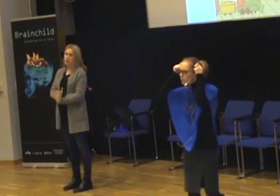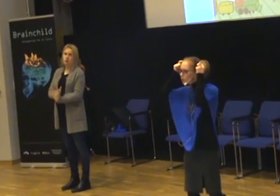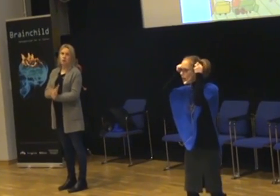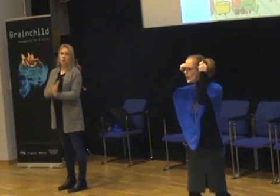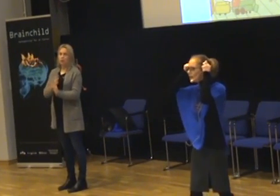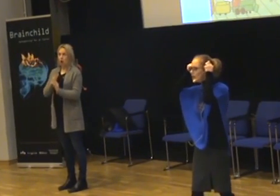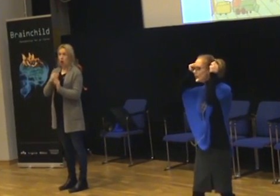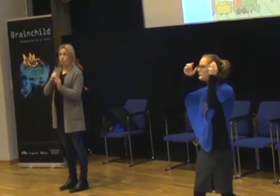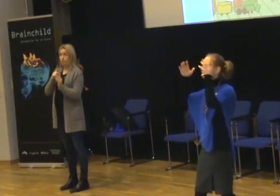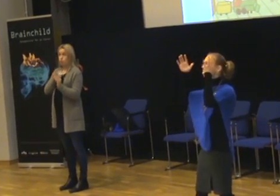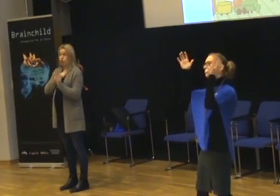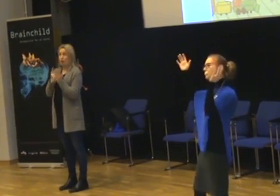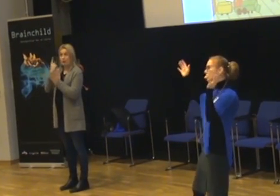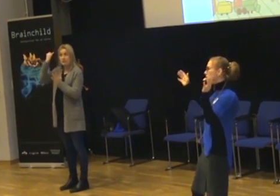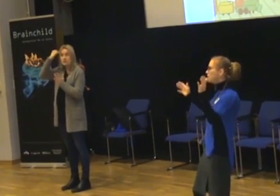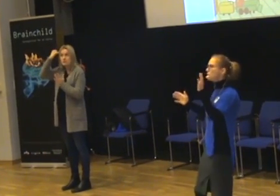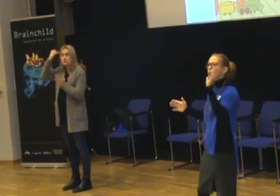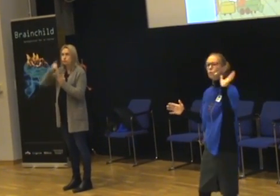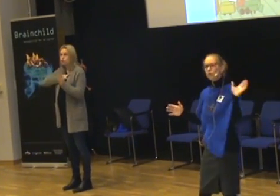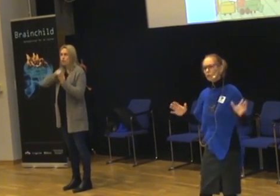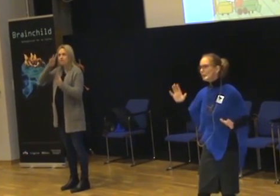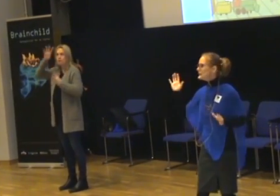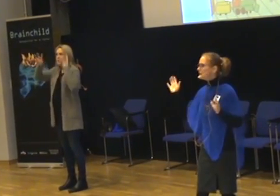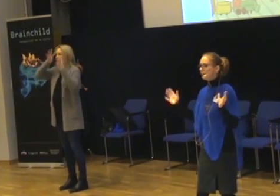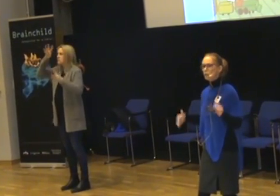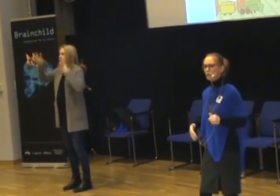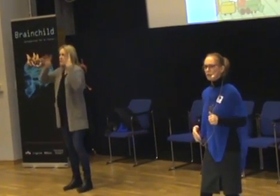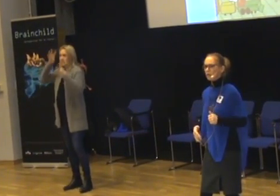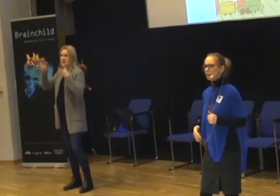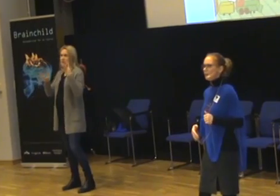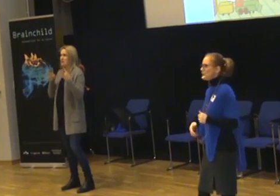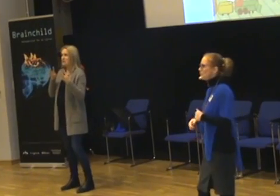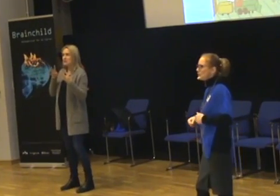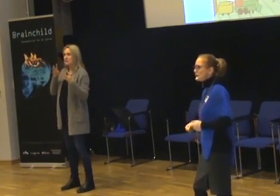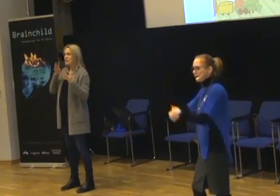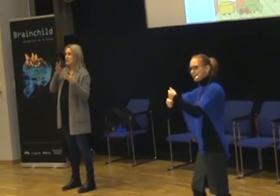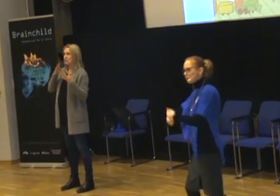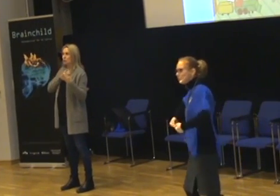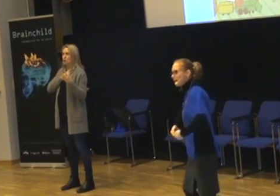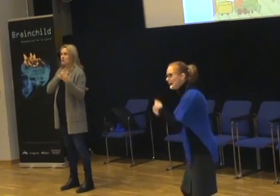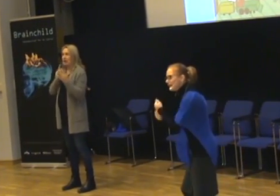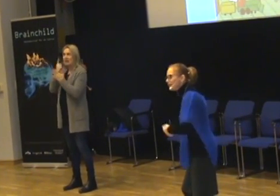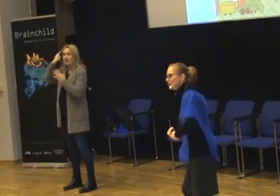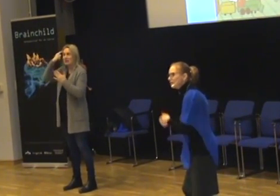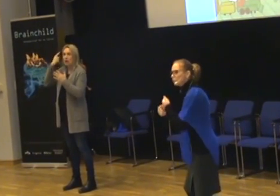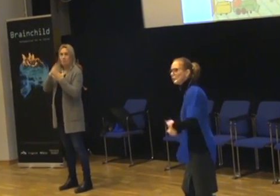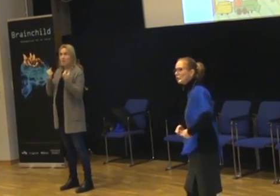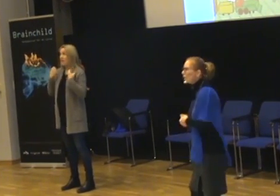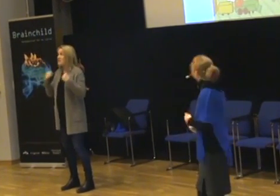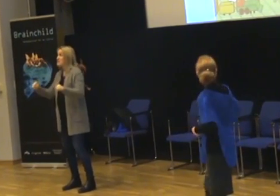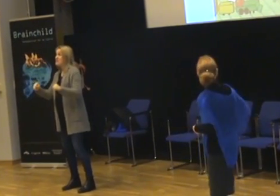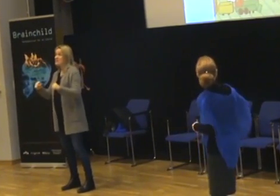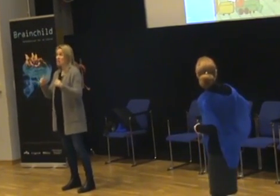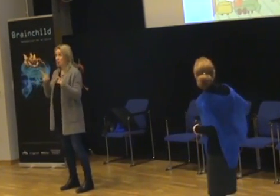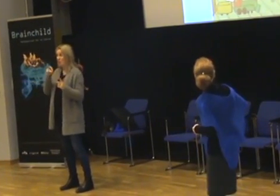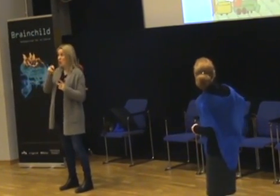jättemycket här. Och fantasier. Det är jättemysigt. Men sådär liksom såhär. Som Ronny